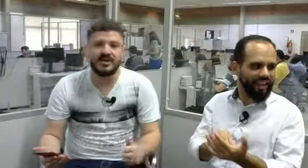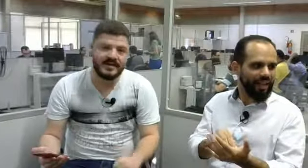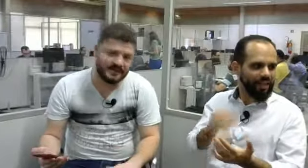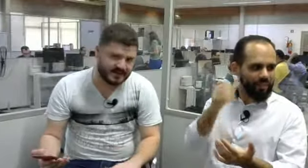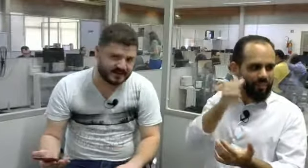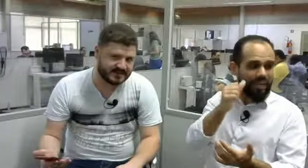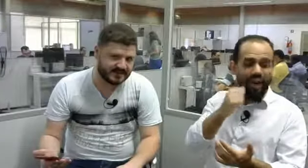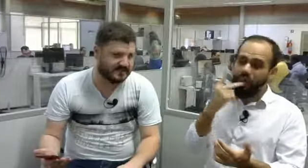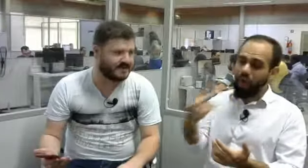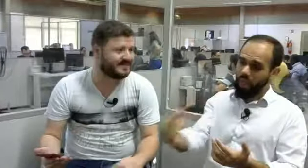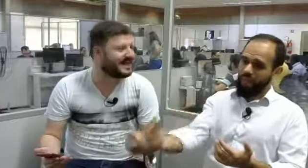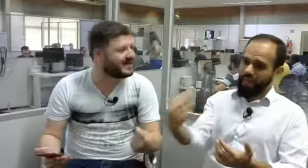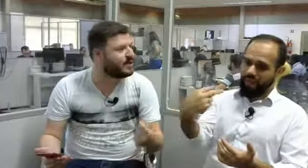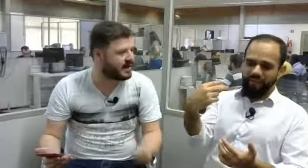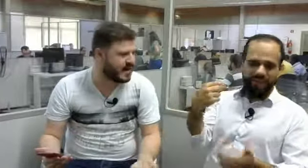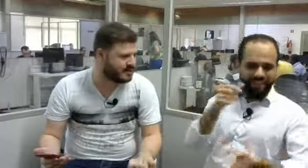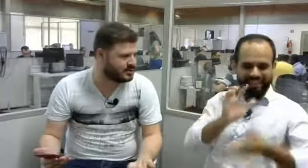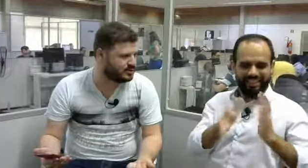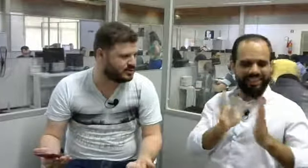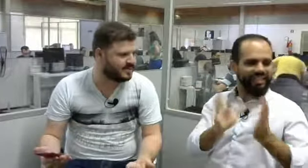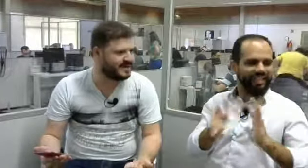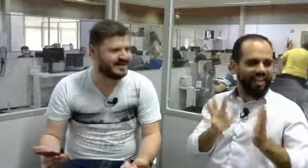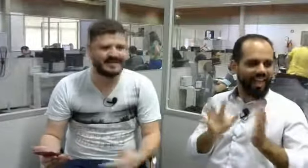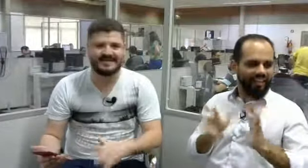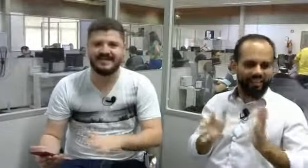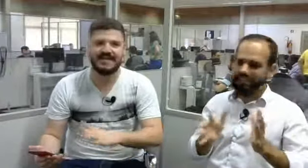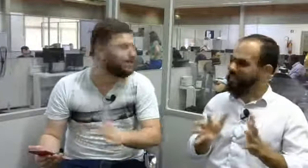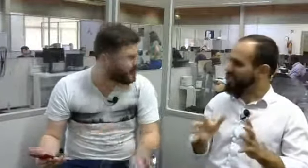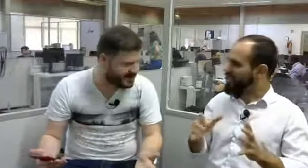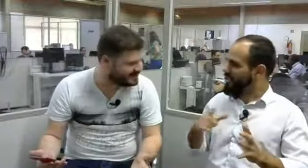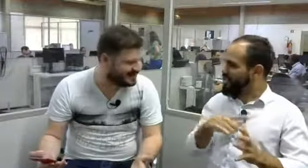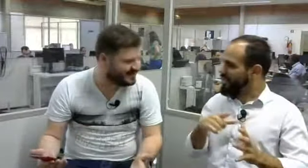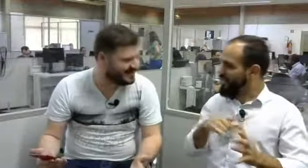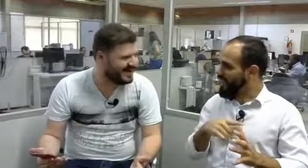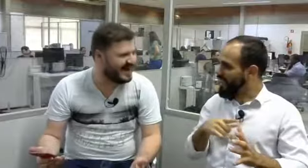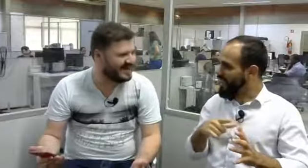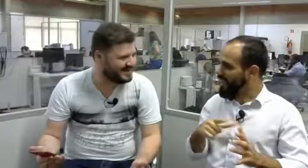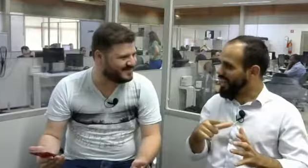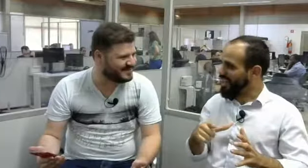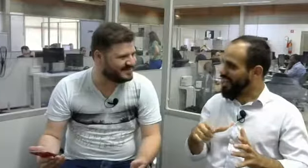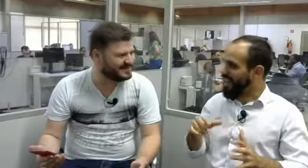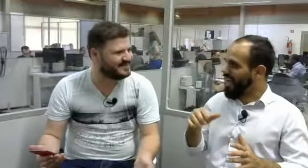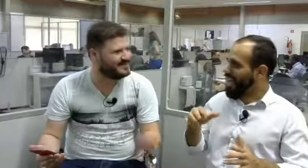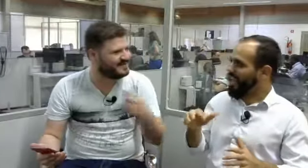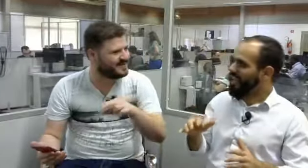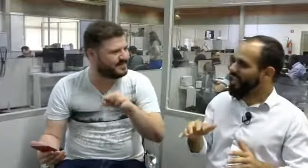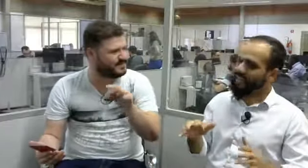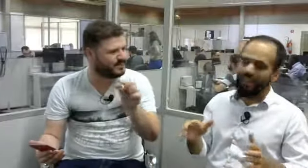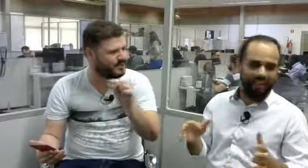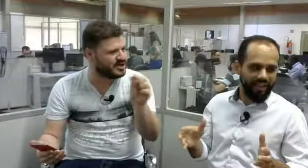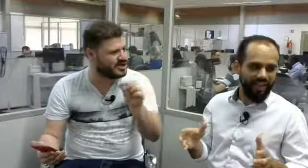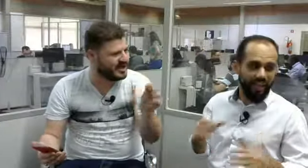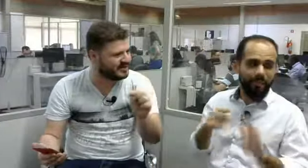Libras. Será que é o caso da Marinês não conhecer a Libras e viver por legenda?